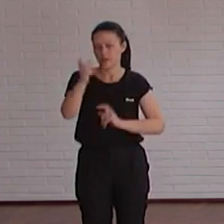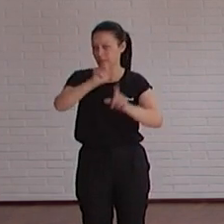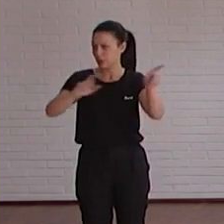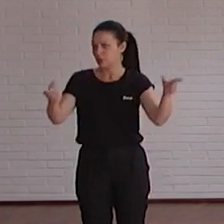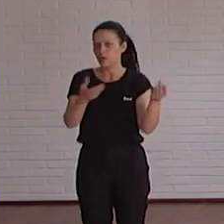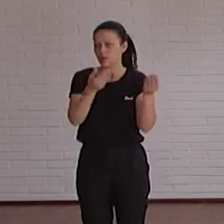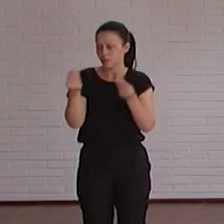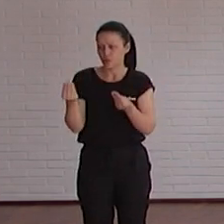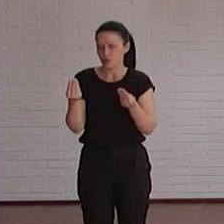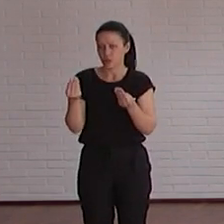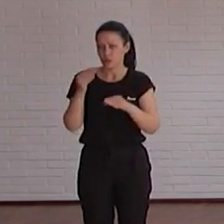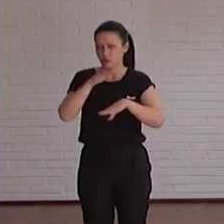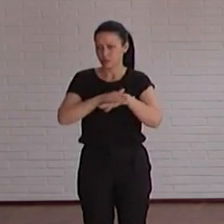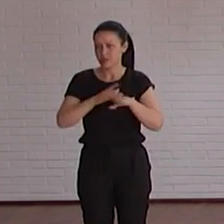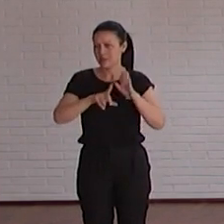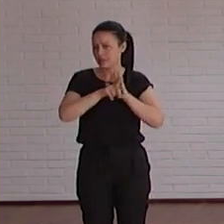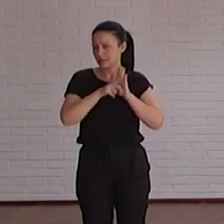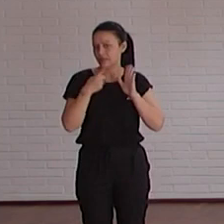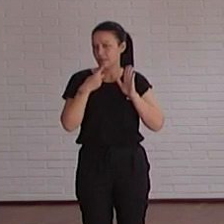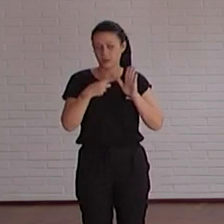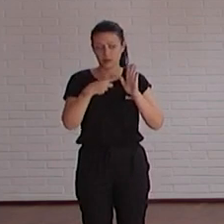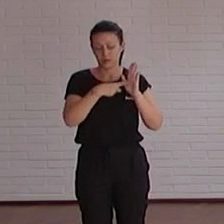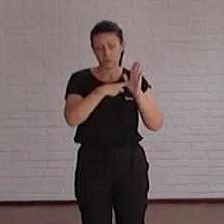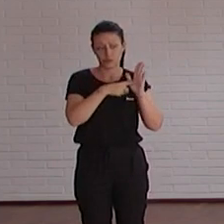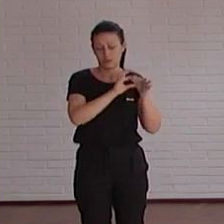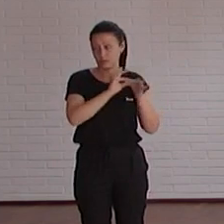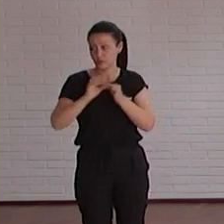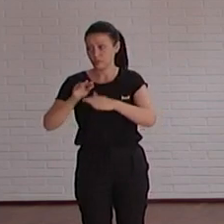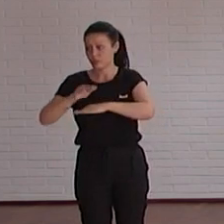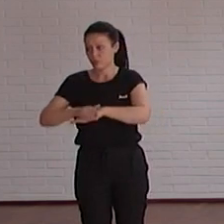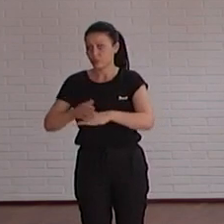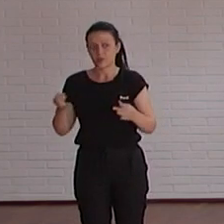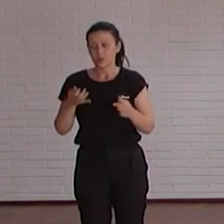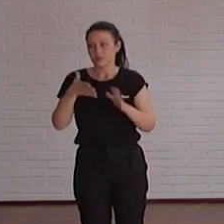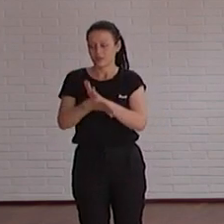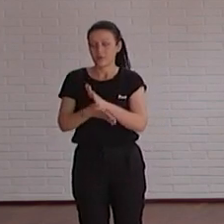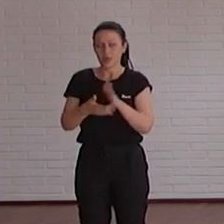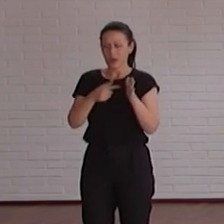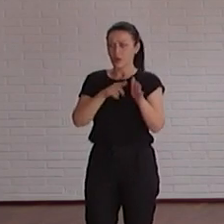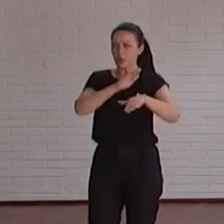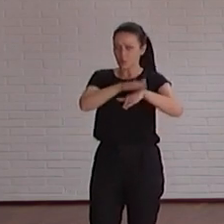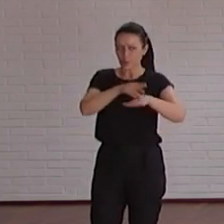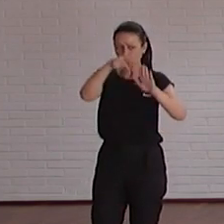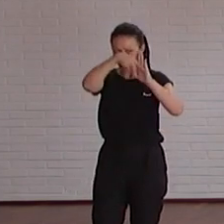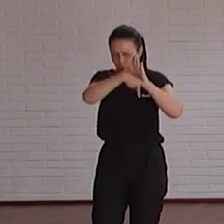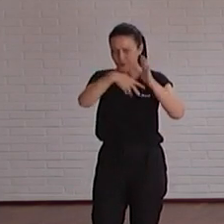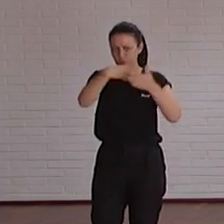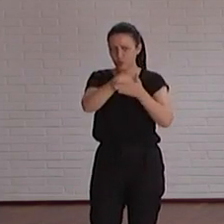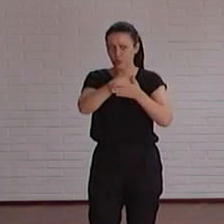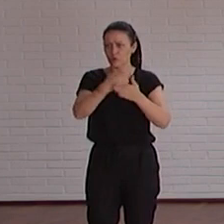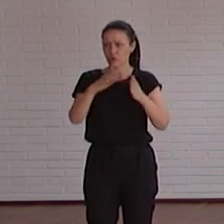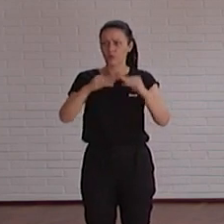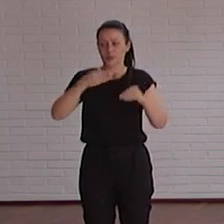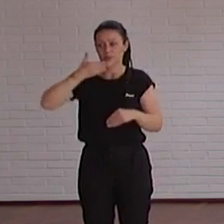y también el cumplimiento hay una base legal que tenemos que hacer y eso también nos da prestigio como institución porque hay unas normas que se hacen para que las